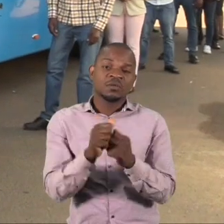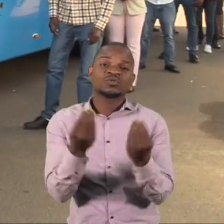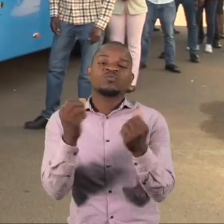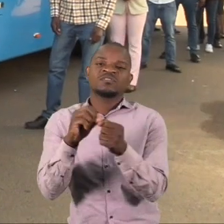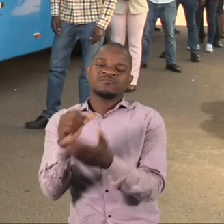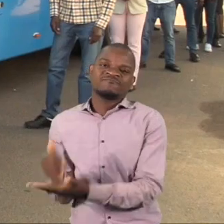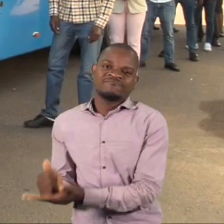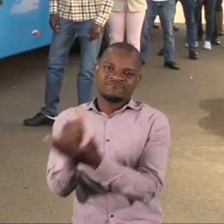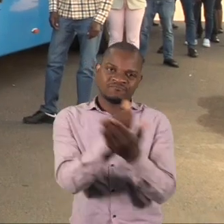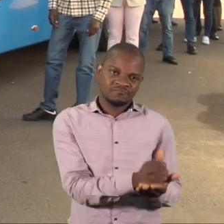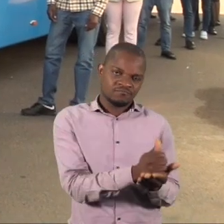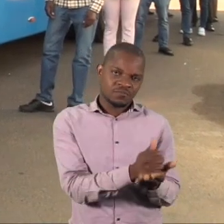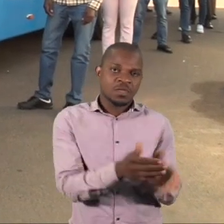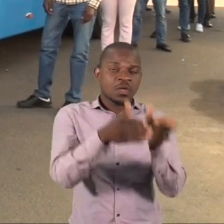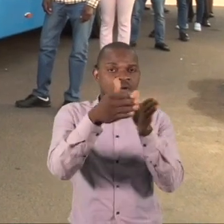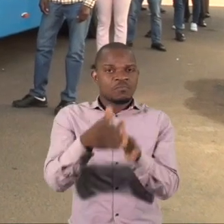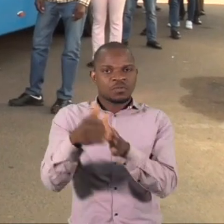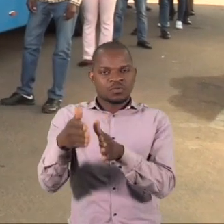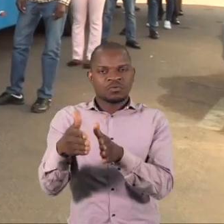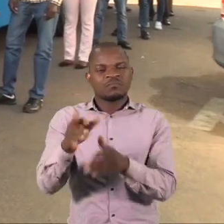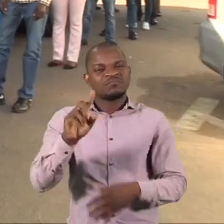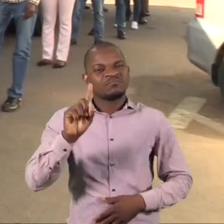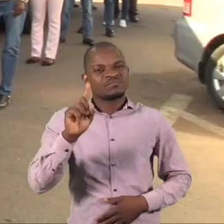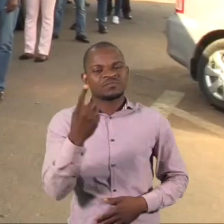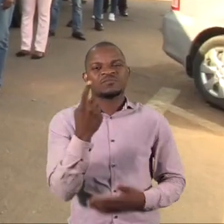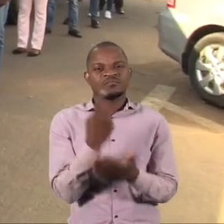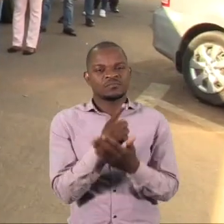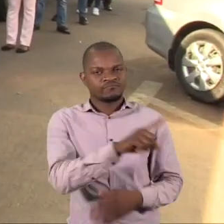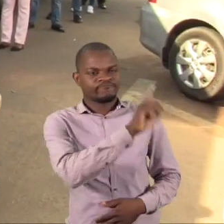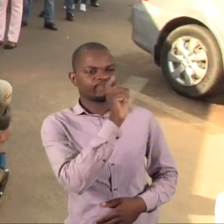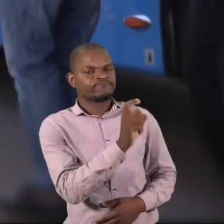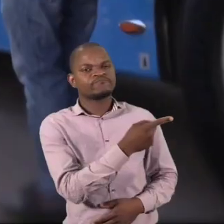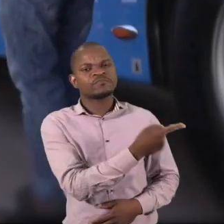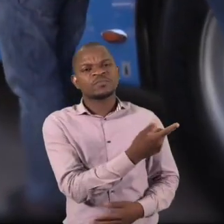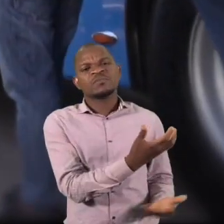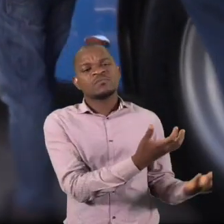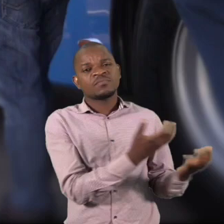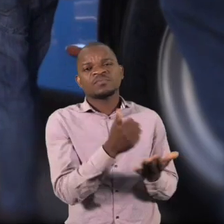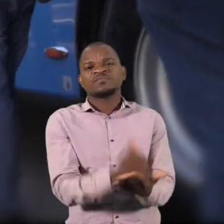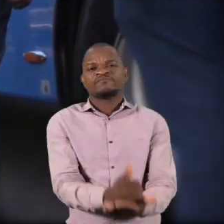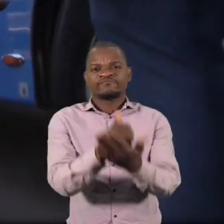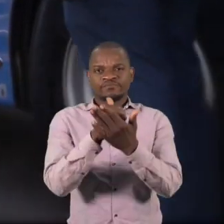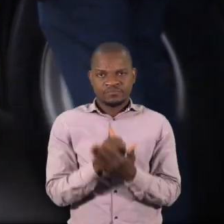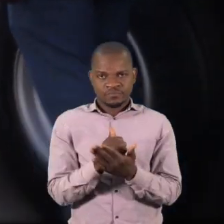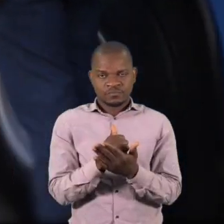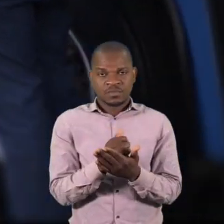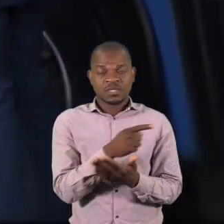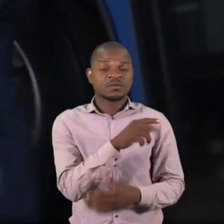deficiência, o cobrador ou outra pessoa de apoio devem primeiro perguntar se o mesmo precisa de apoio. Só depois,